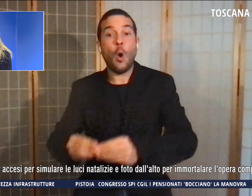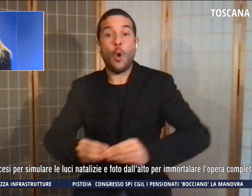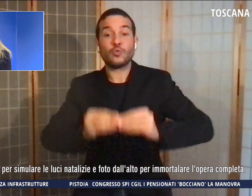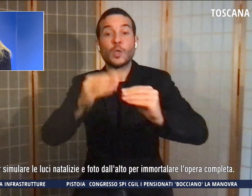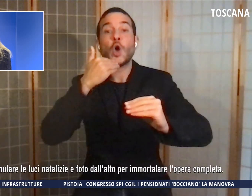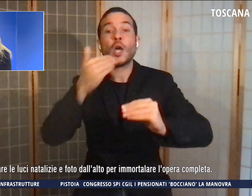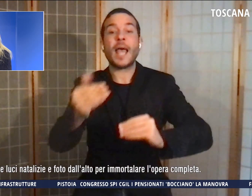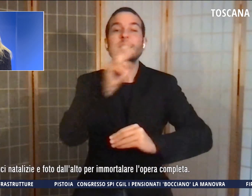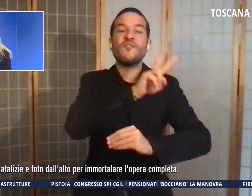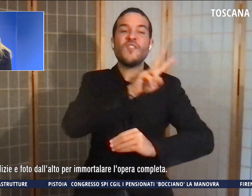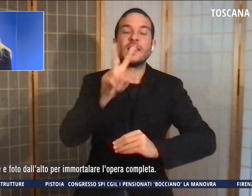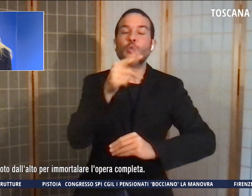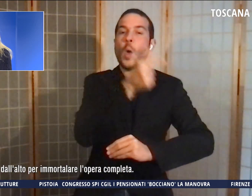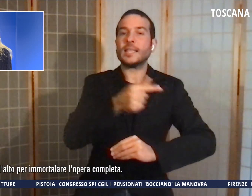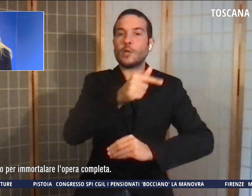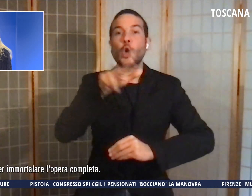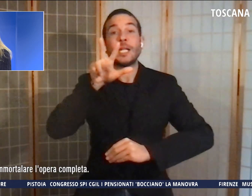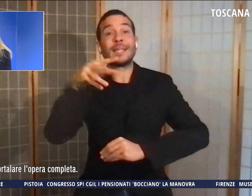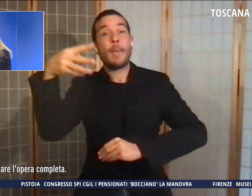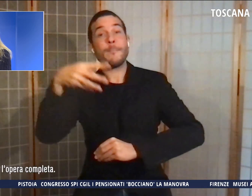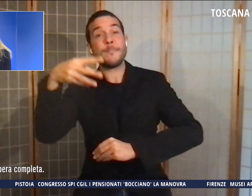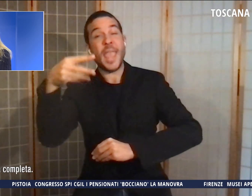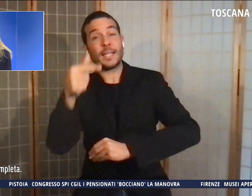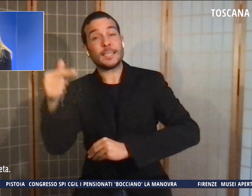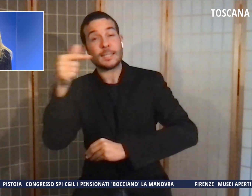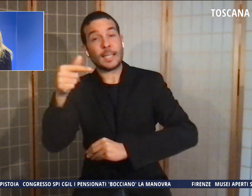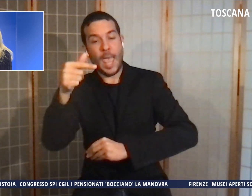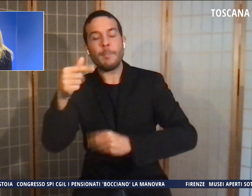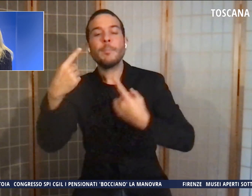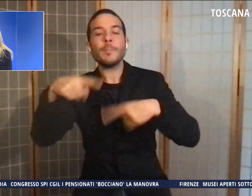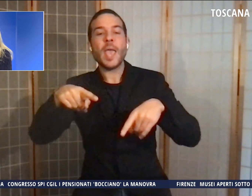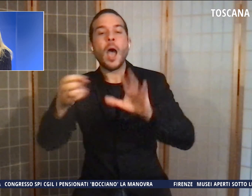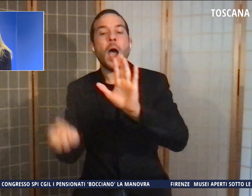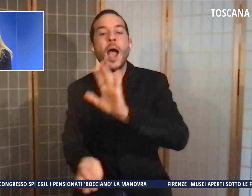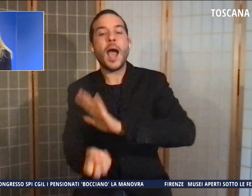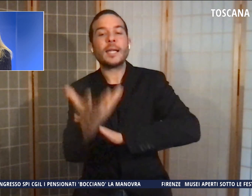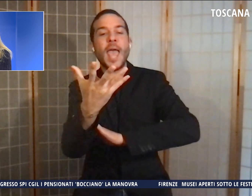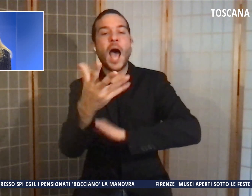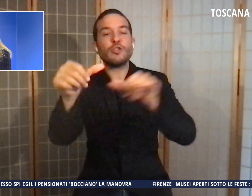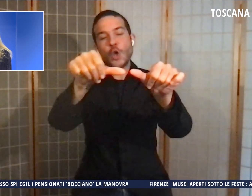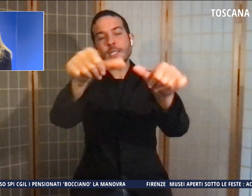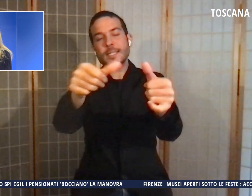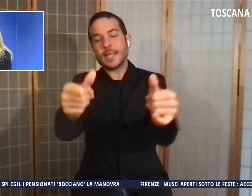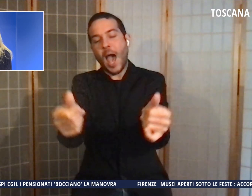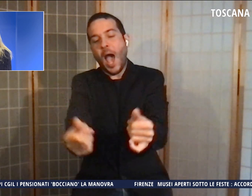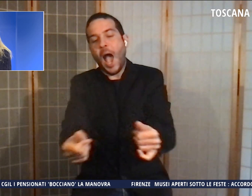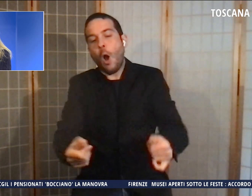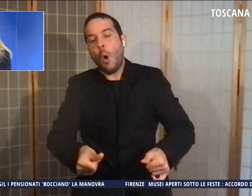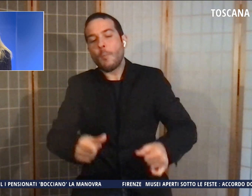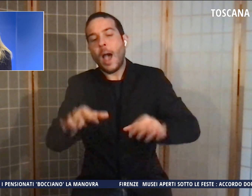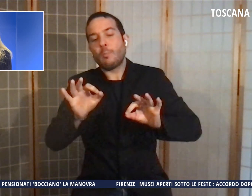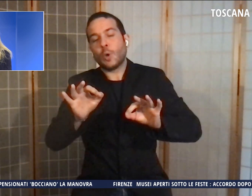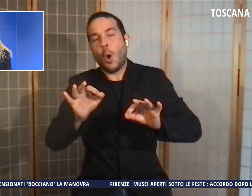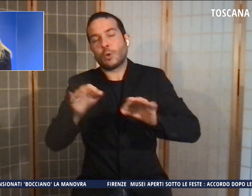e 3 mieti trebbie, hanno ricreato la sagoma del tradizionale abete in versione